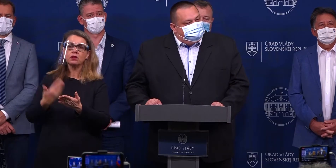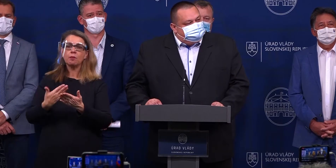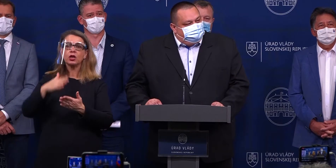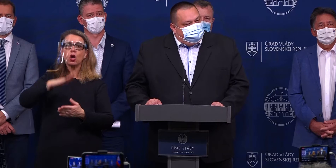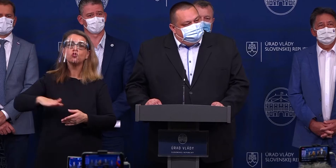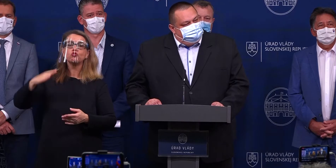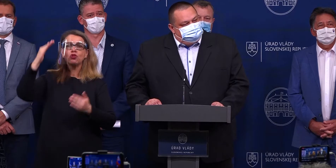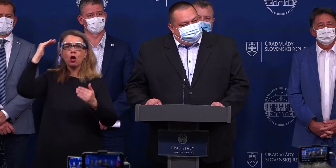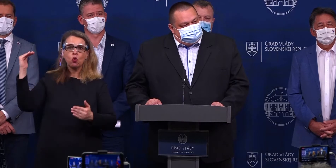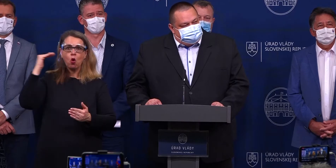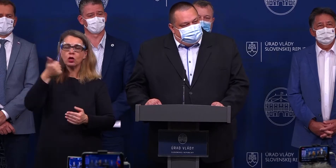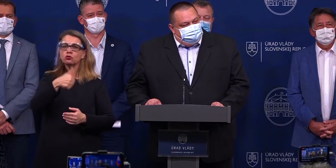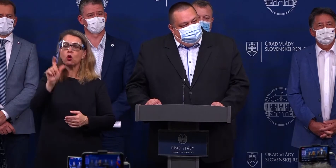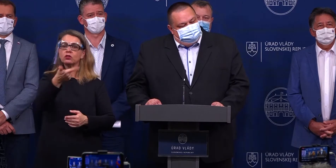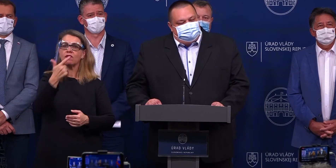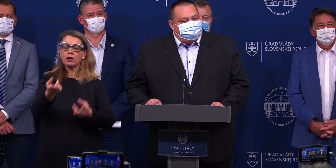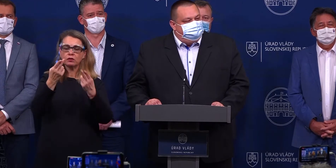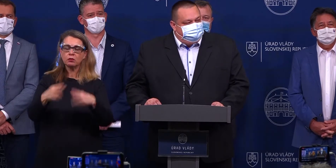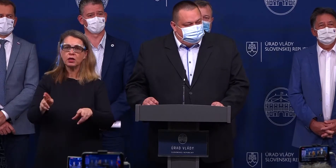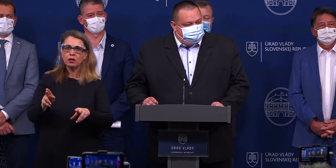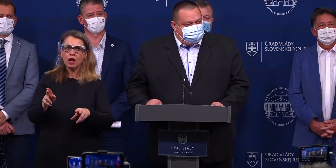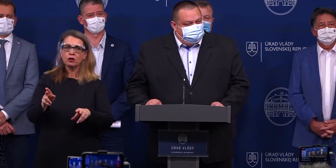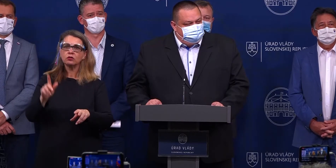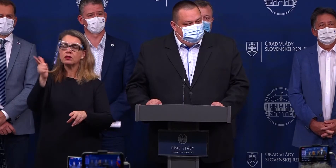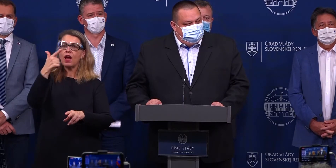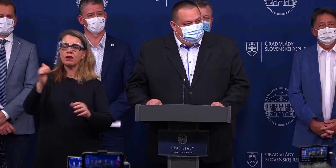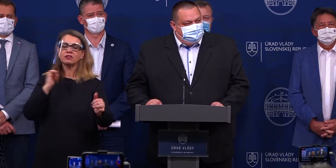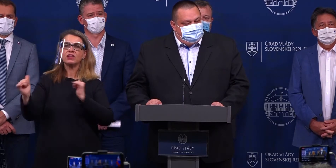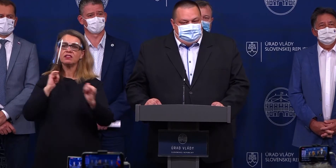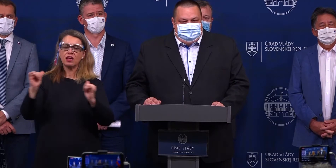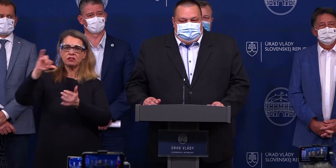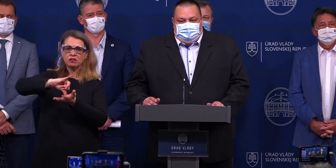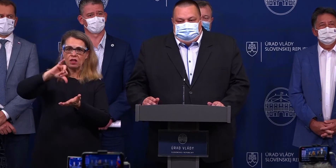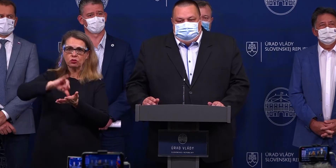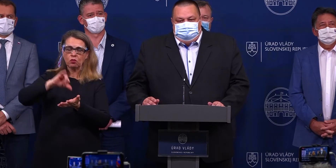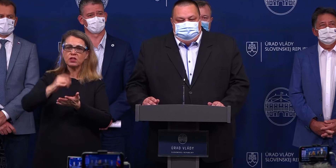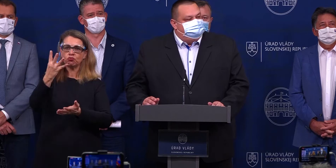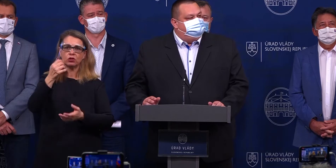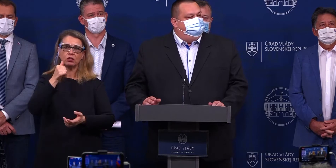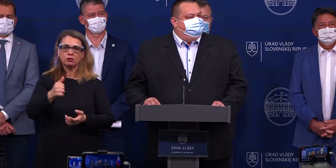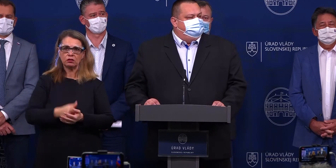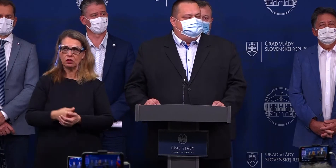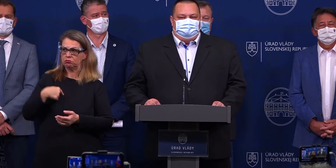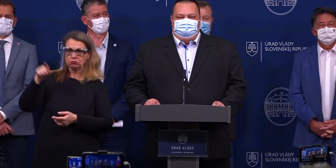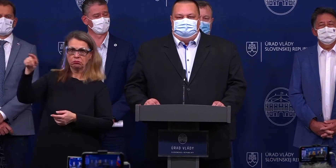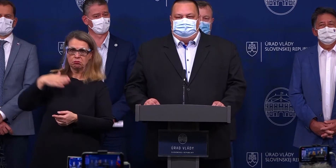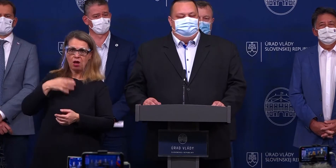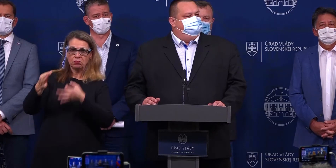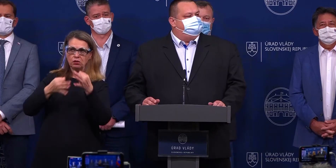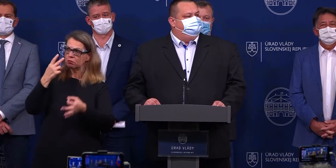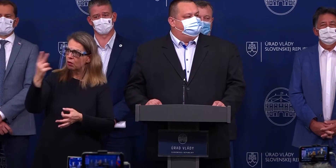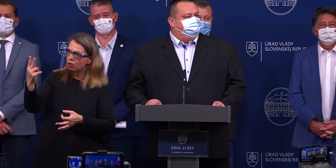112 prípadov za 24 dní v 12 fitness centrách. Áno, môžeme si povedať, že